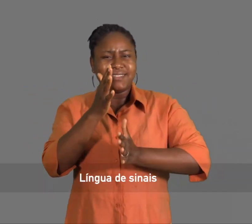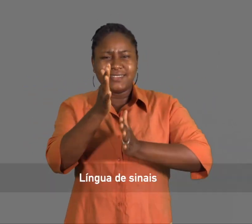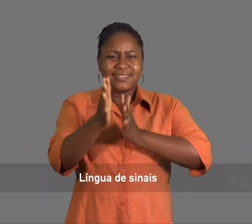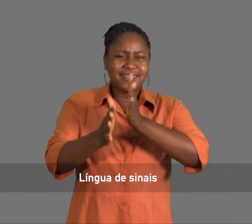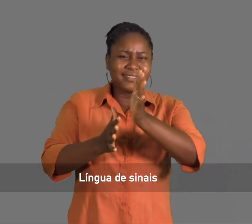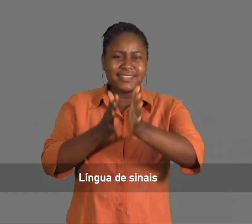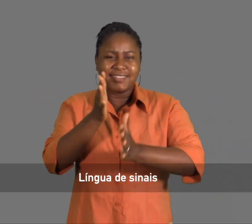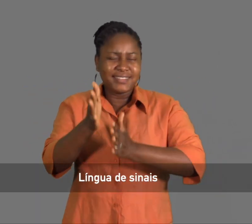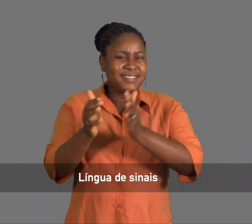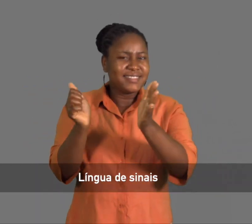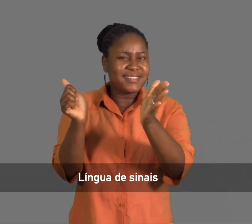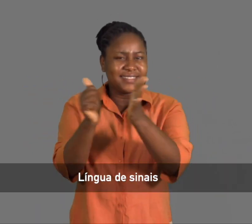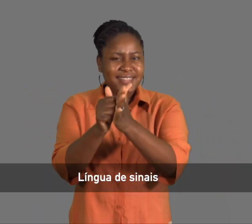Língua de sinais